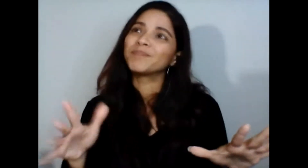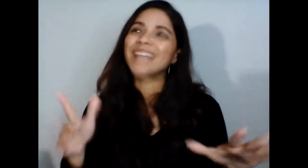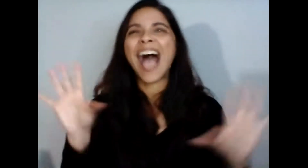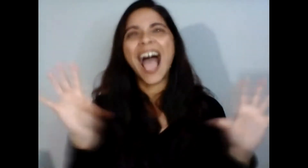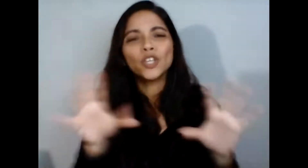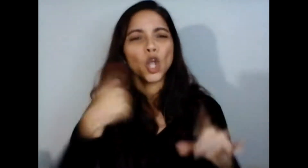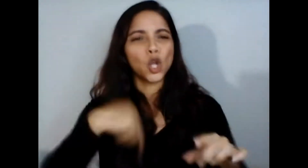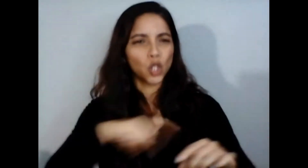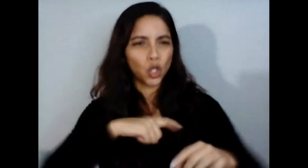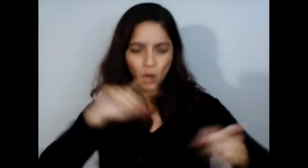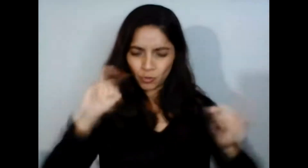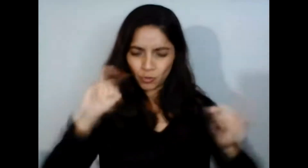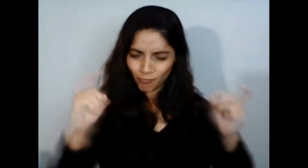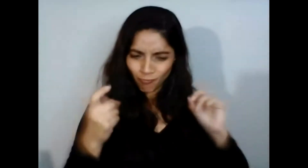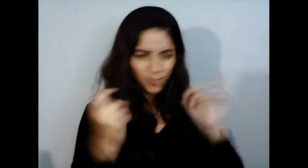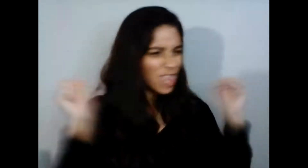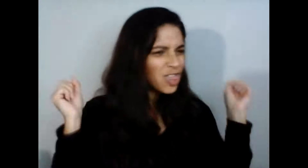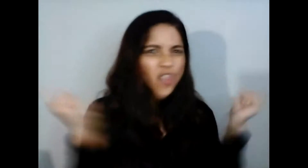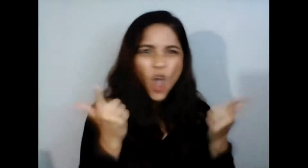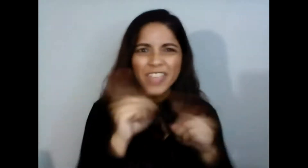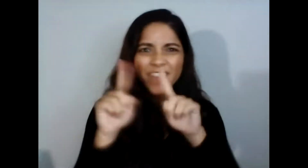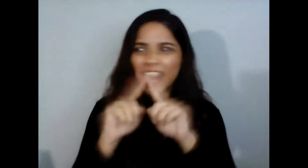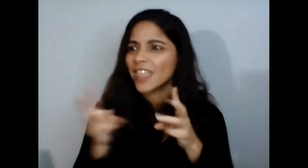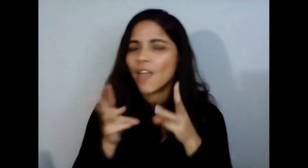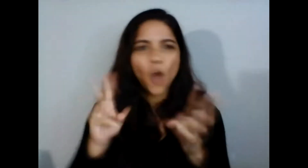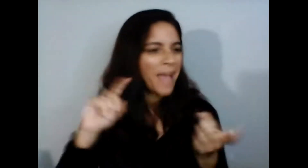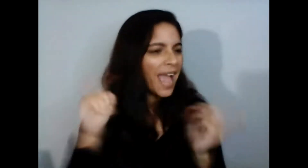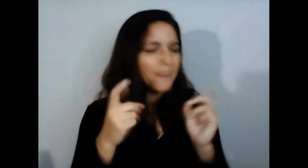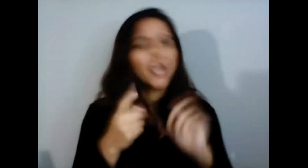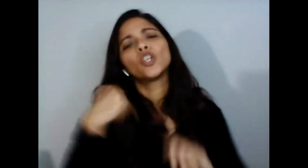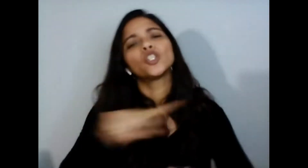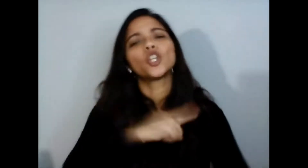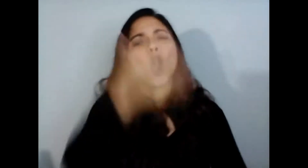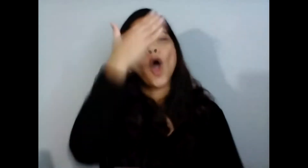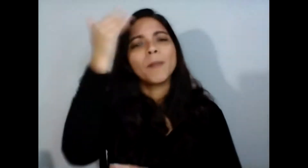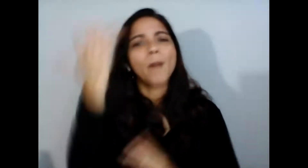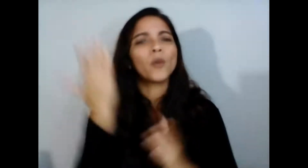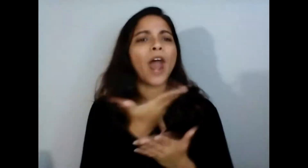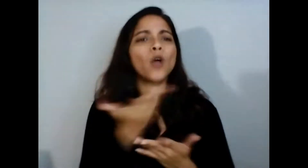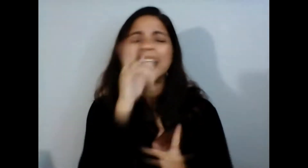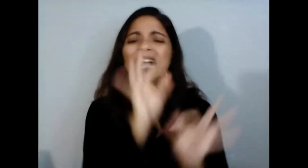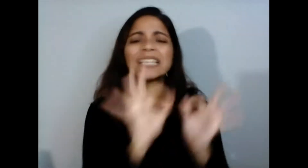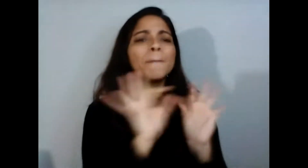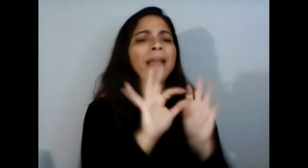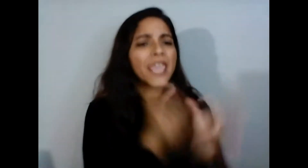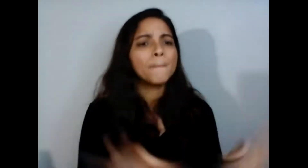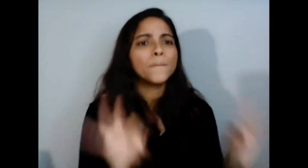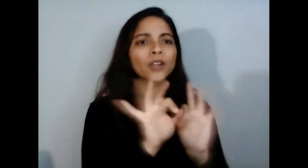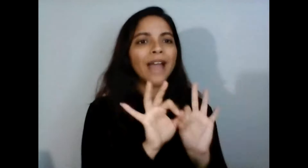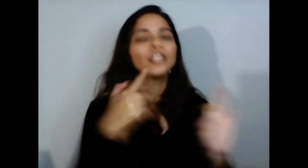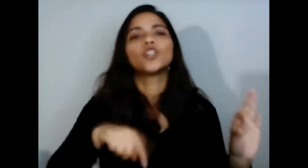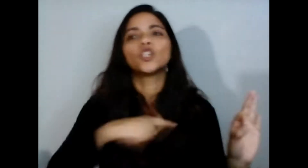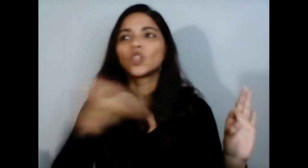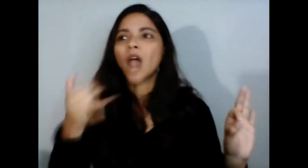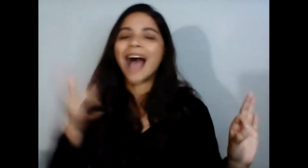a todos porque estábamos olvidándonos de lo esencial y ahora estamos valorando los abrazos los besos y a nuestra